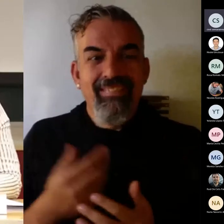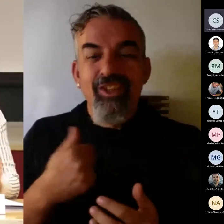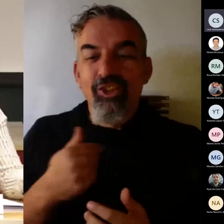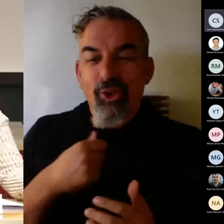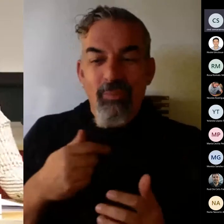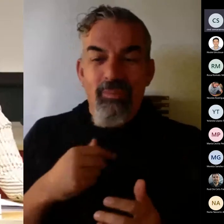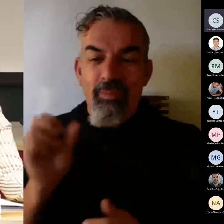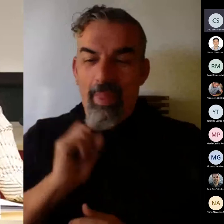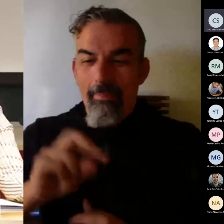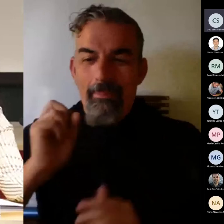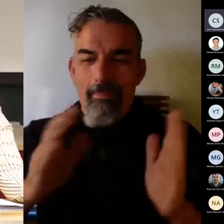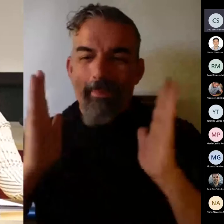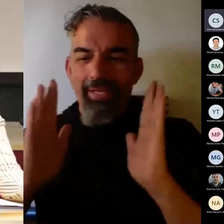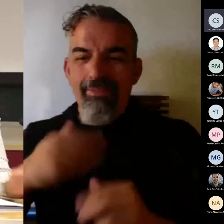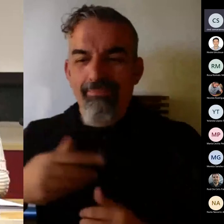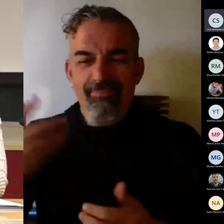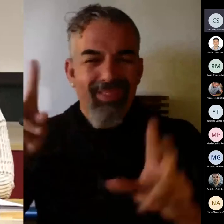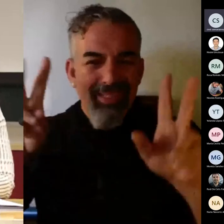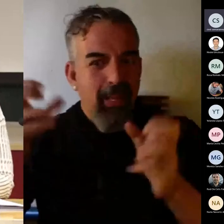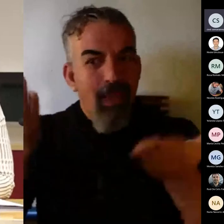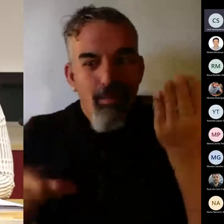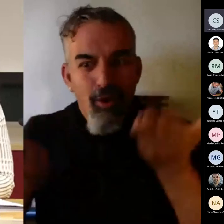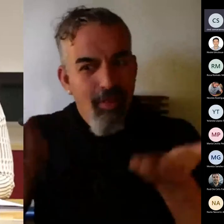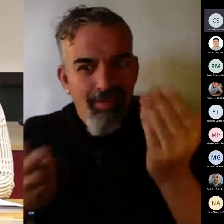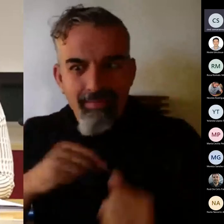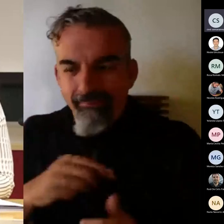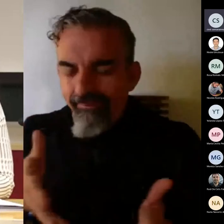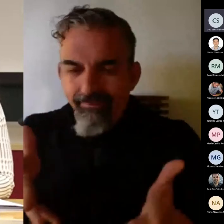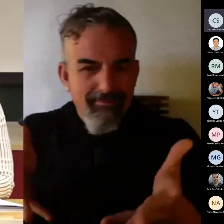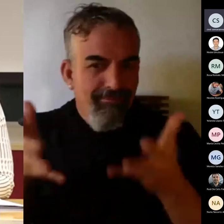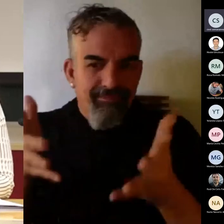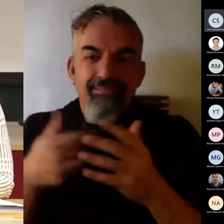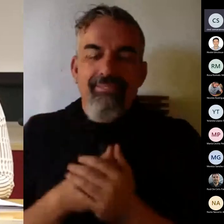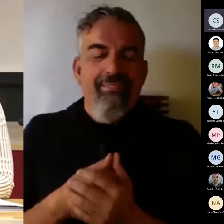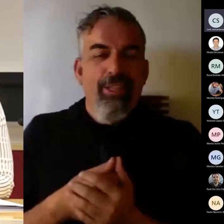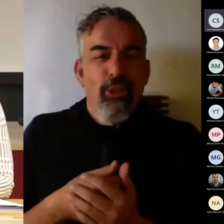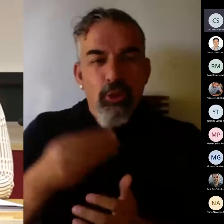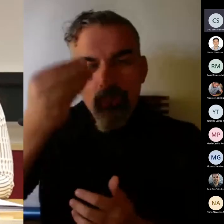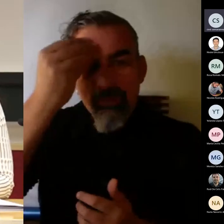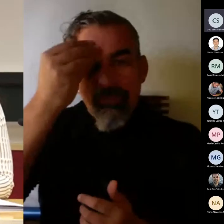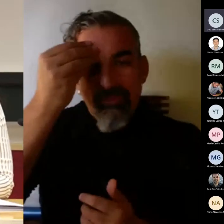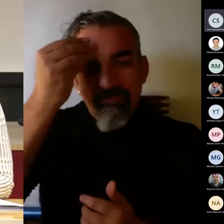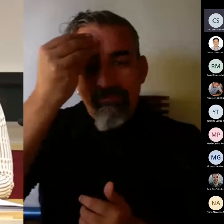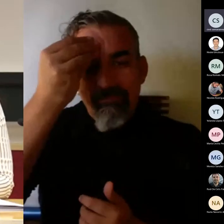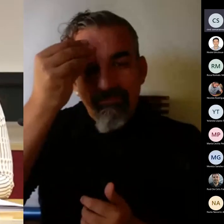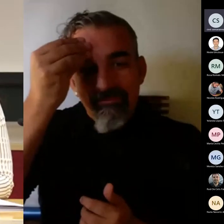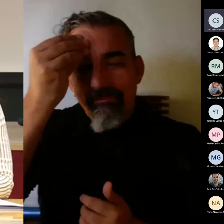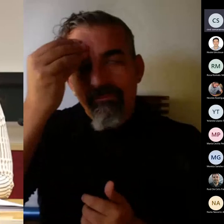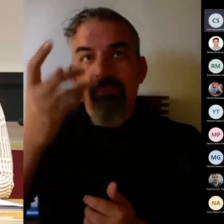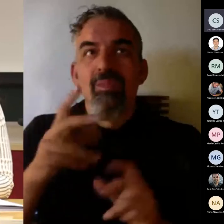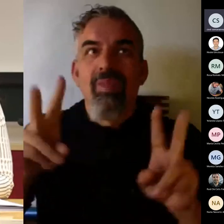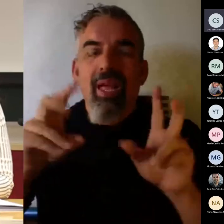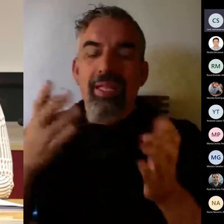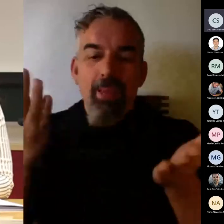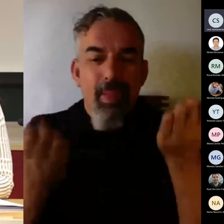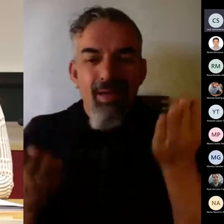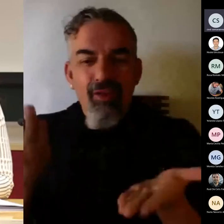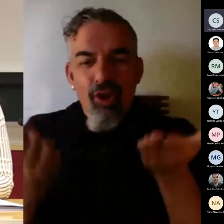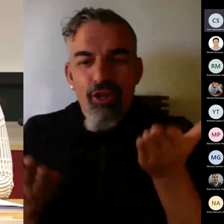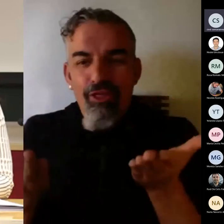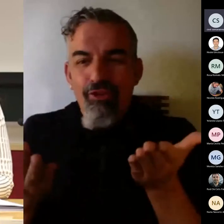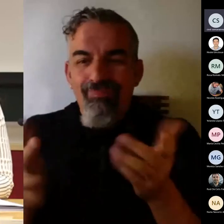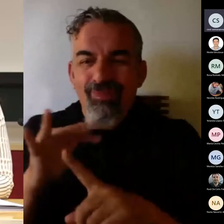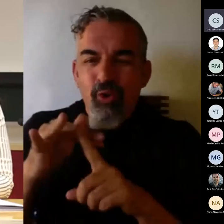las competencias y la evaluación, etcétera, creo que es pues un marco estupendo para